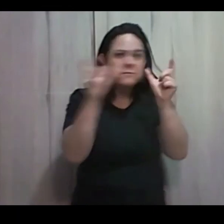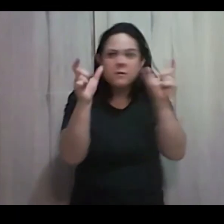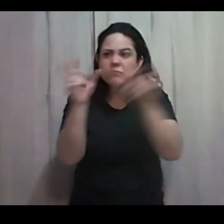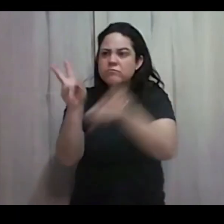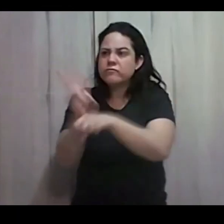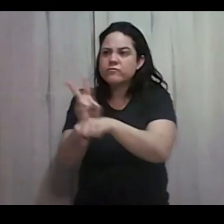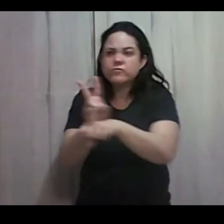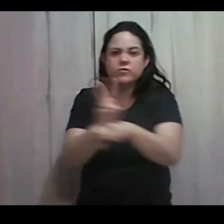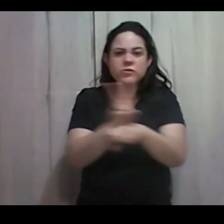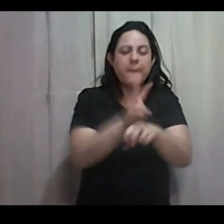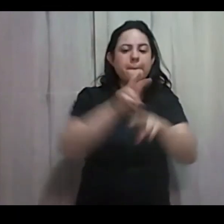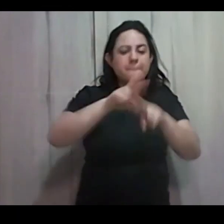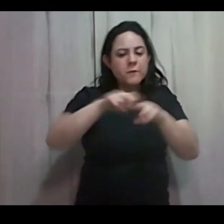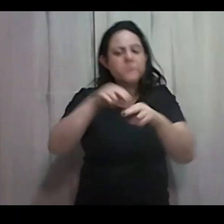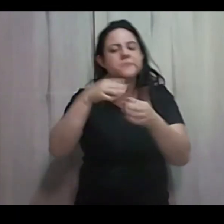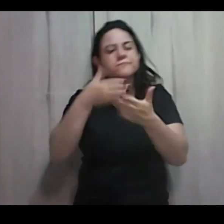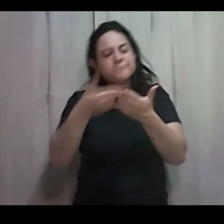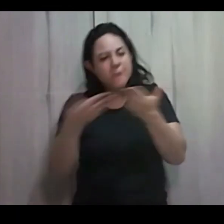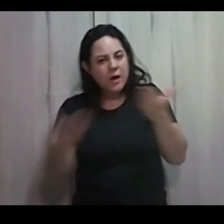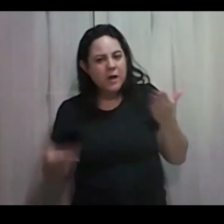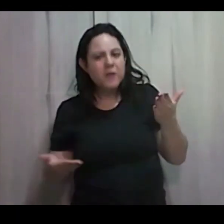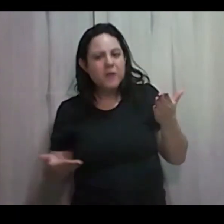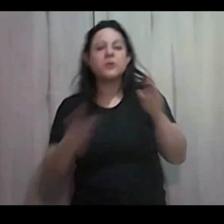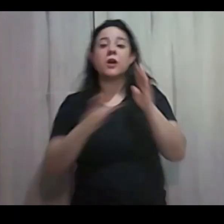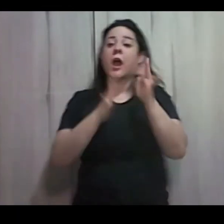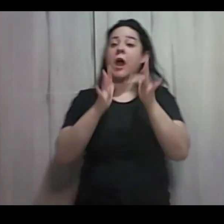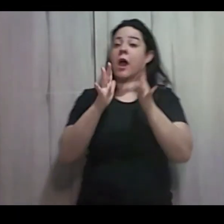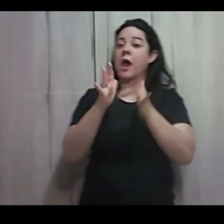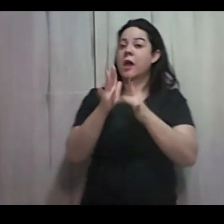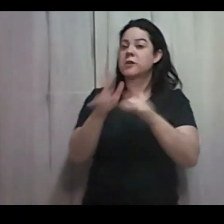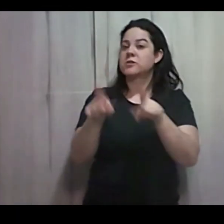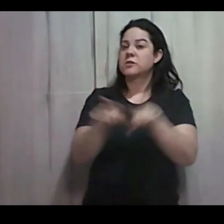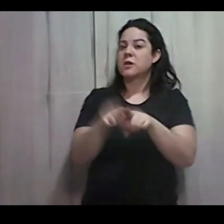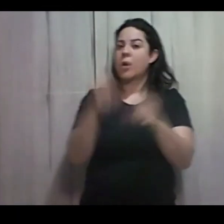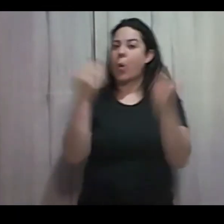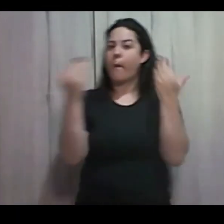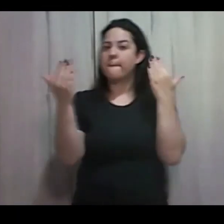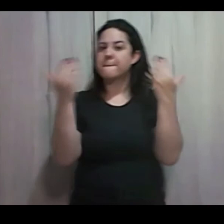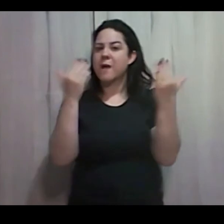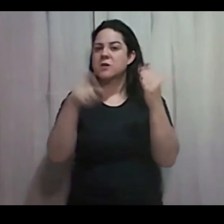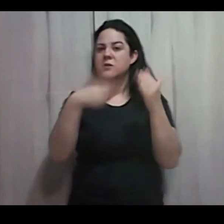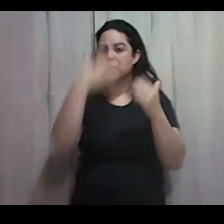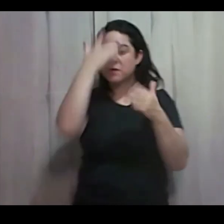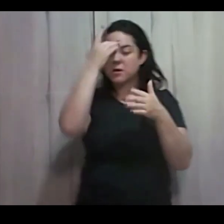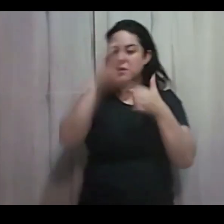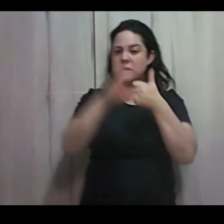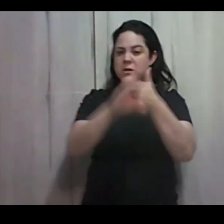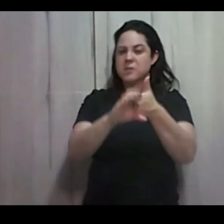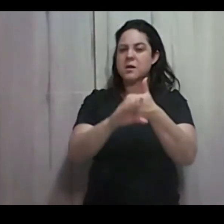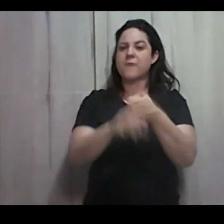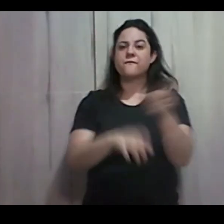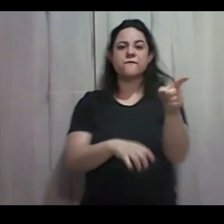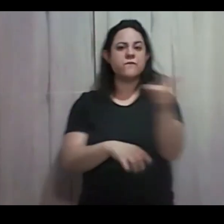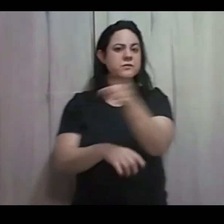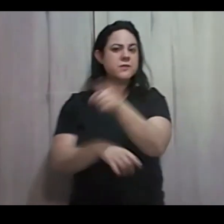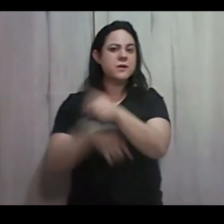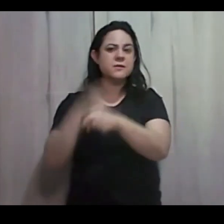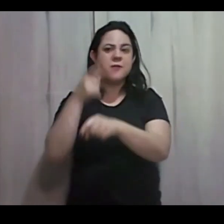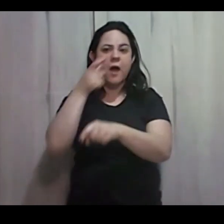caiu Jesus então Faz a mesma comparação Com relação aos cristãos E ele vai dizer Fiquem atentos Prestem atenção